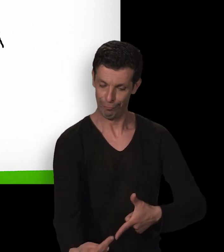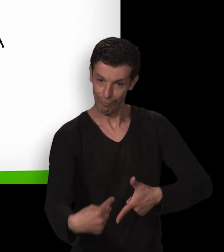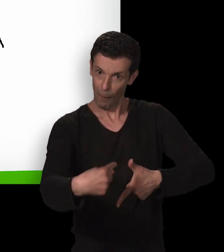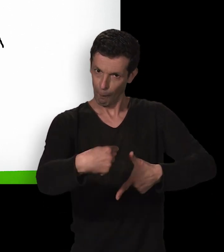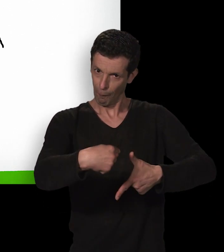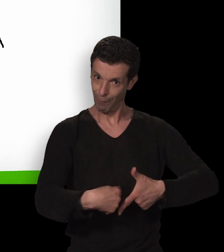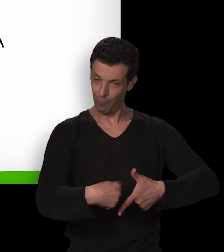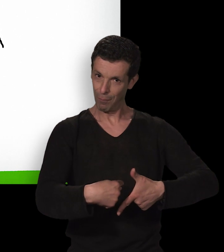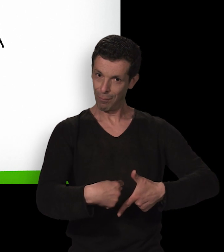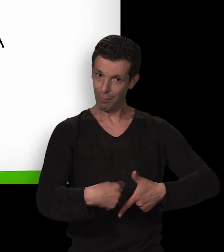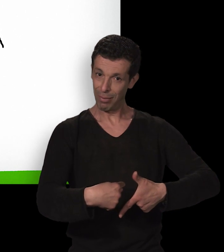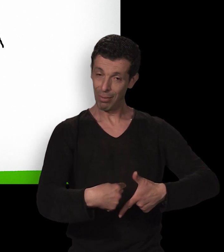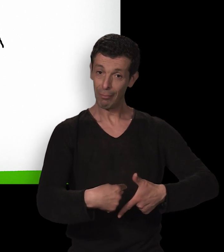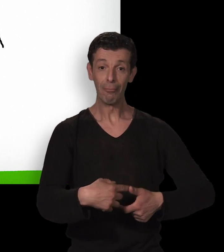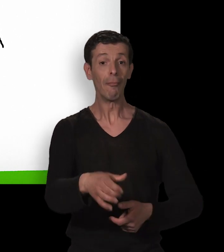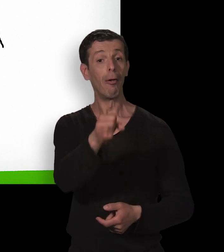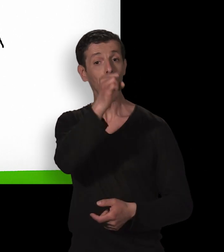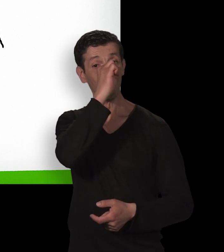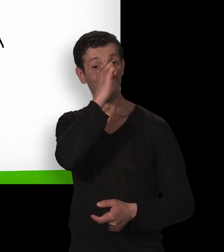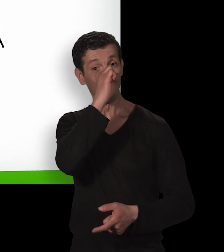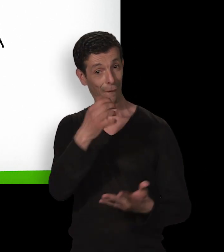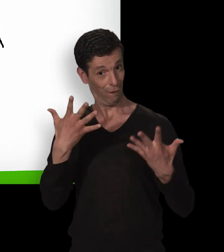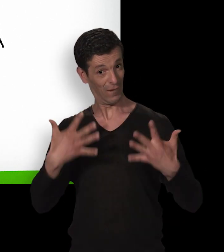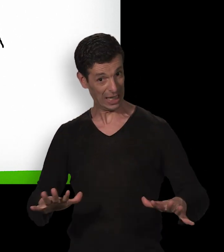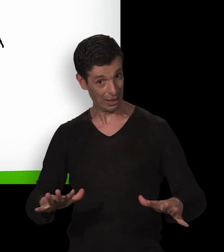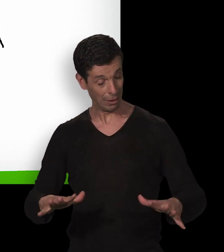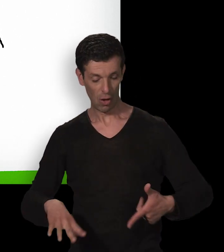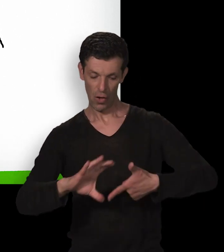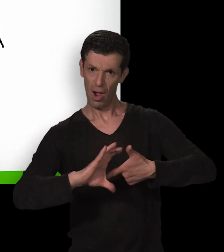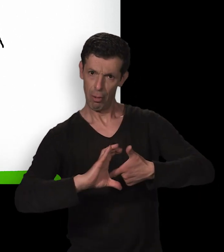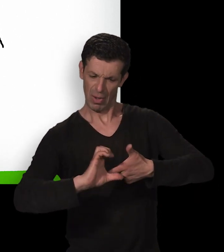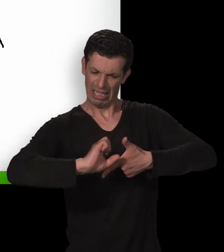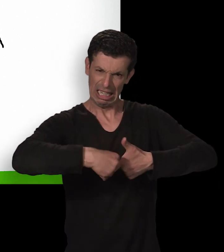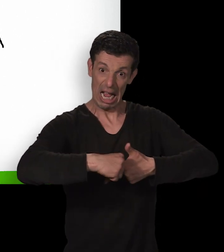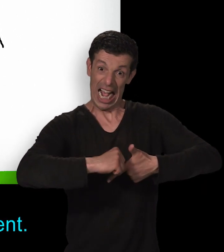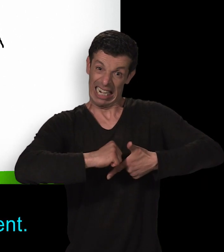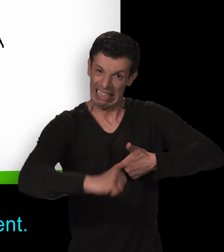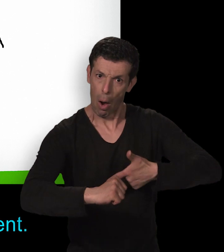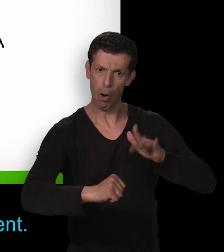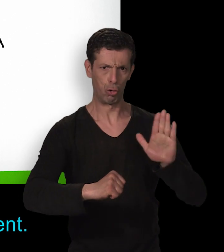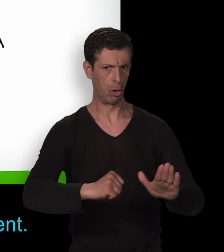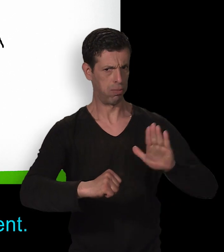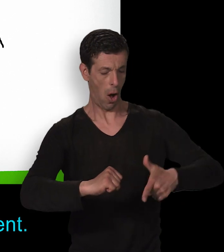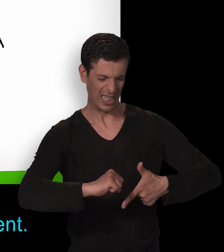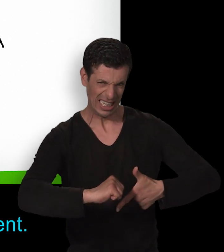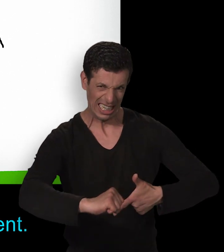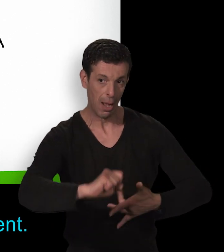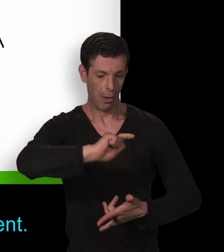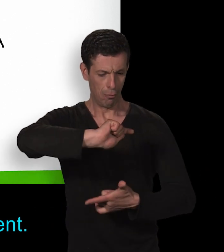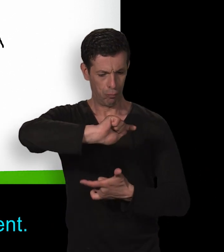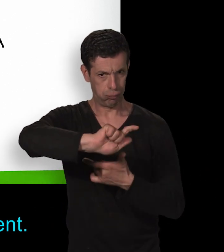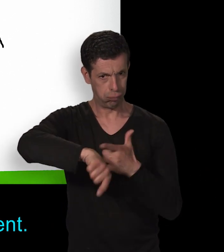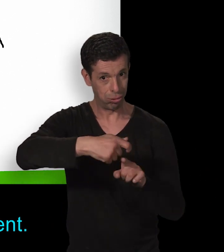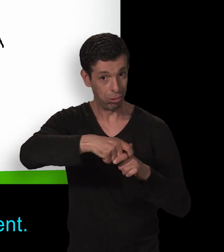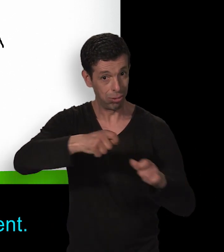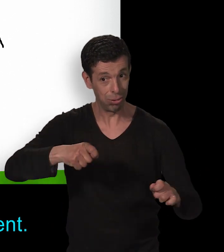vagin. Puis, guidez avec la main le sexe de votre partenaire à l'intérieur du préservatif. Pour retirer le préservatif, tordez l